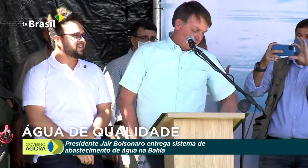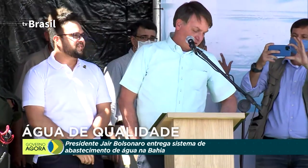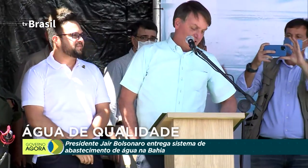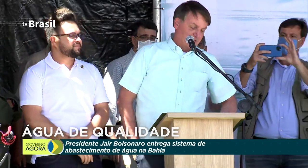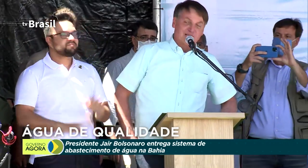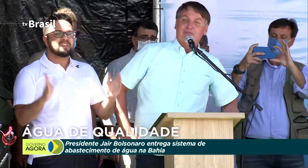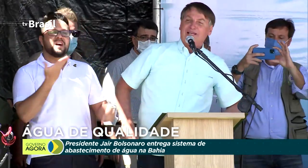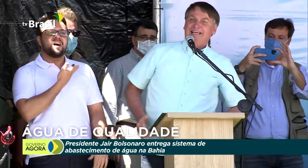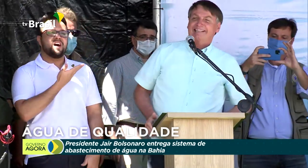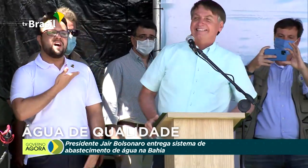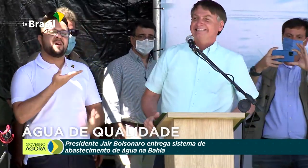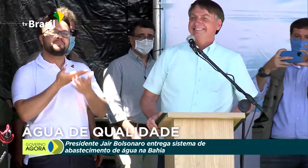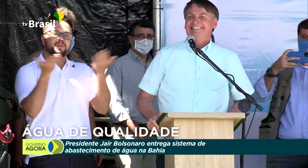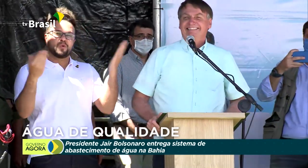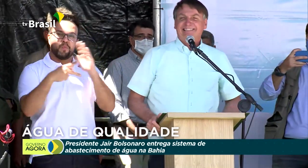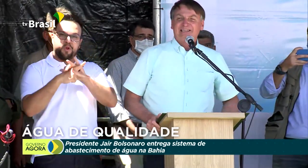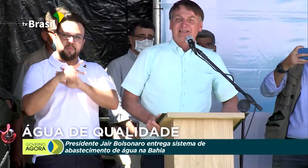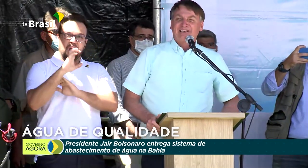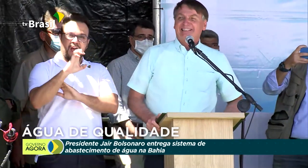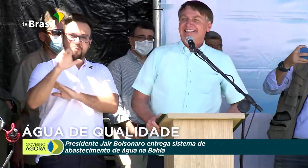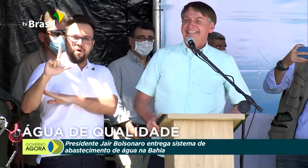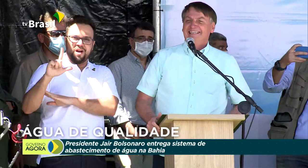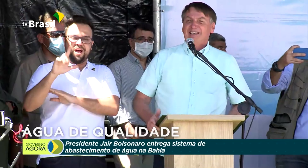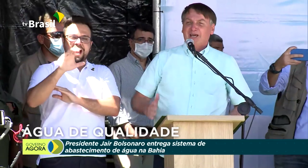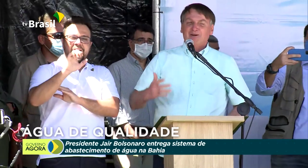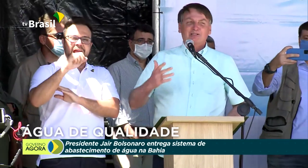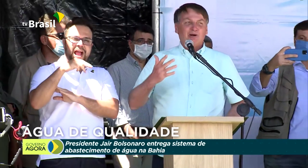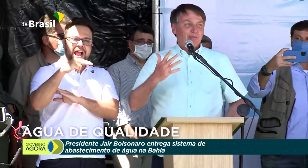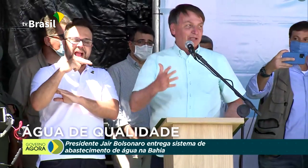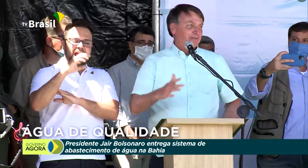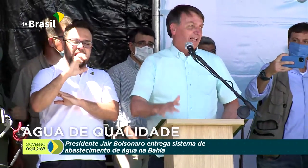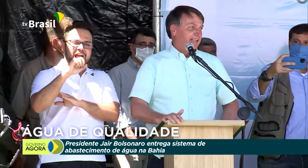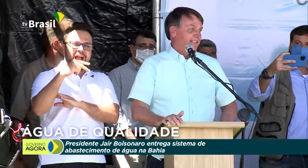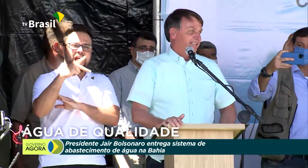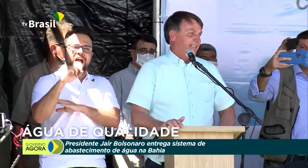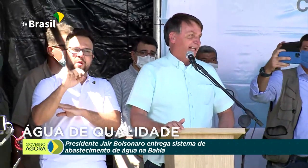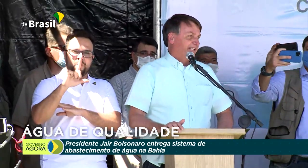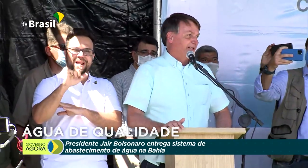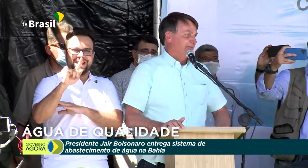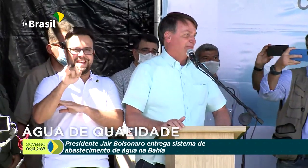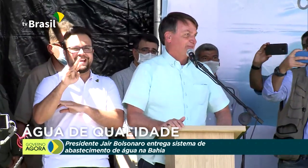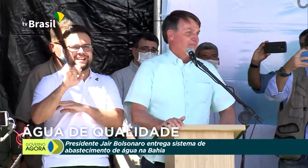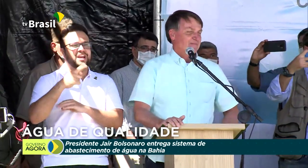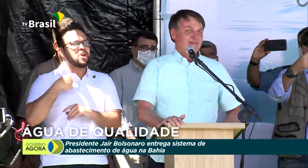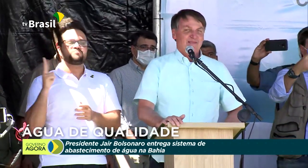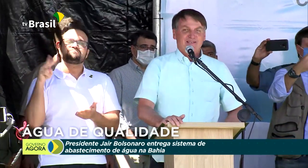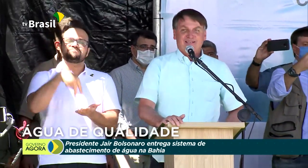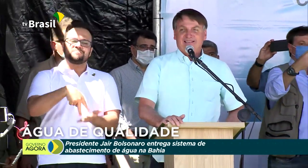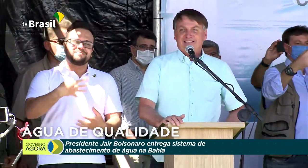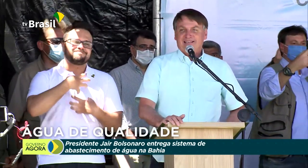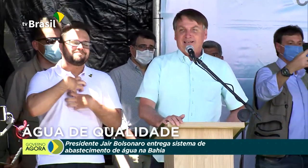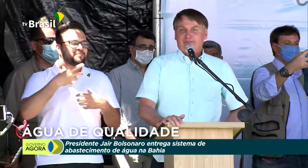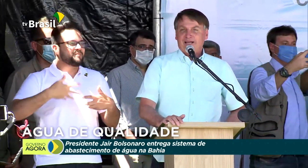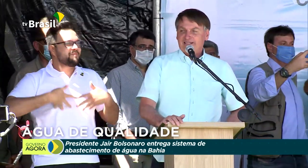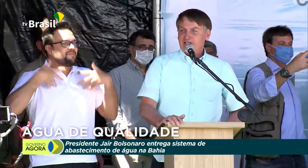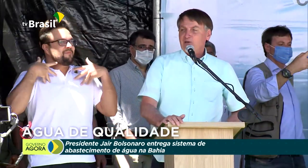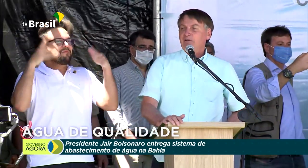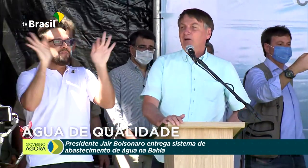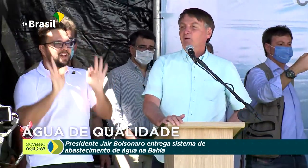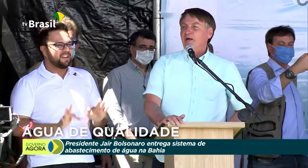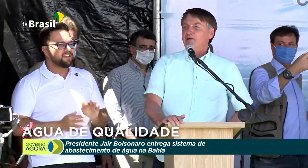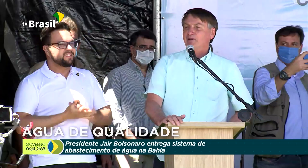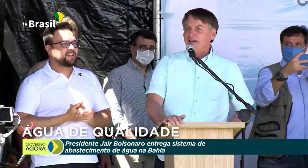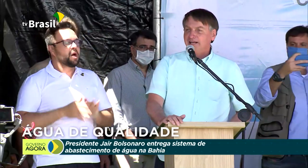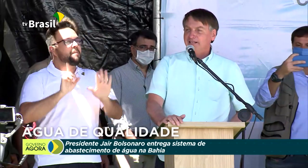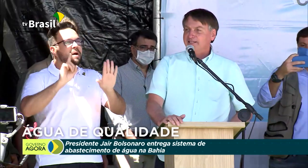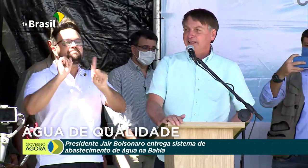Amigos de Campo Alegre, eu estou muito feliz em estar aqui. Mas, antes de